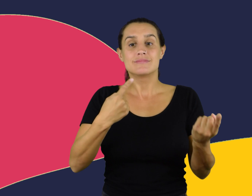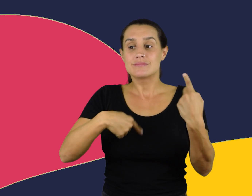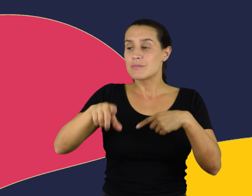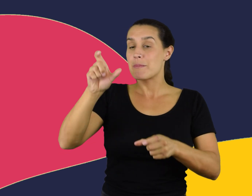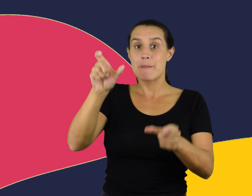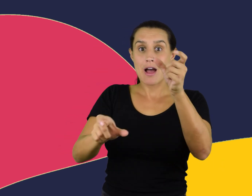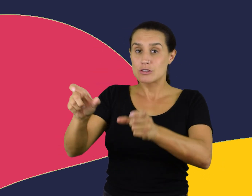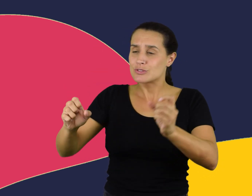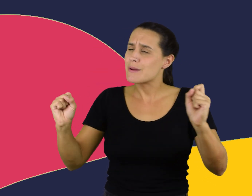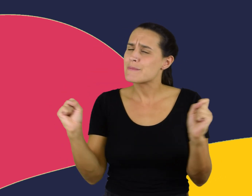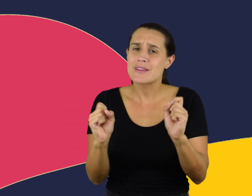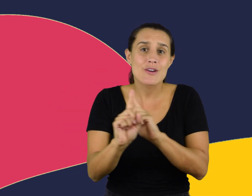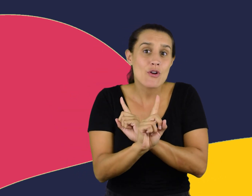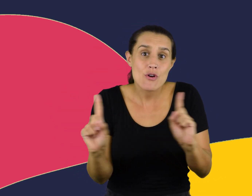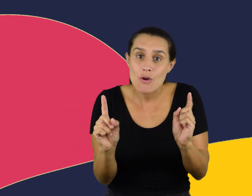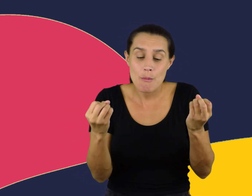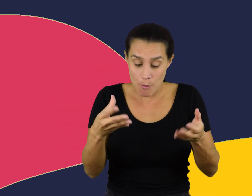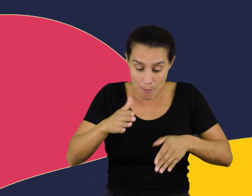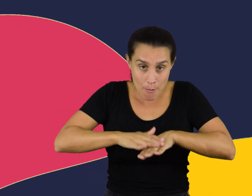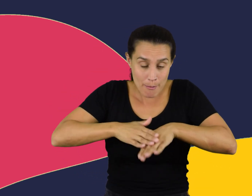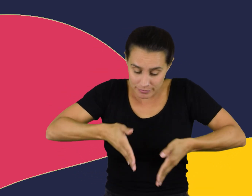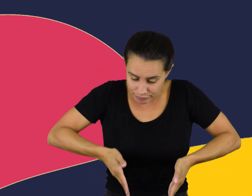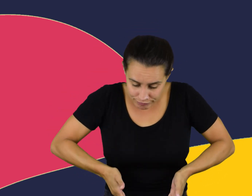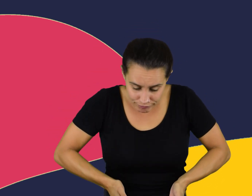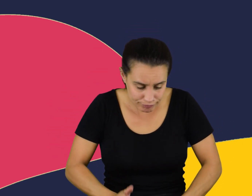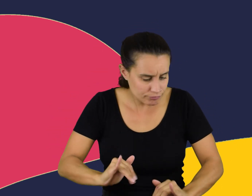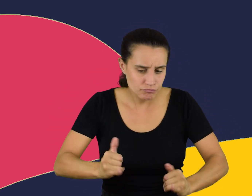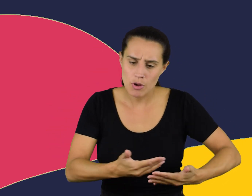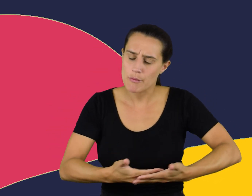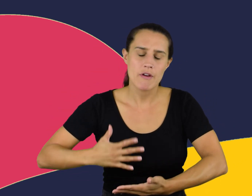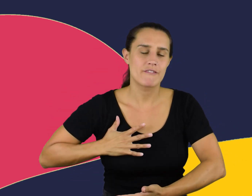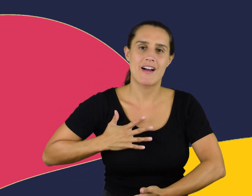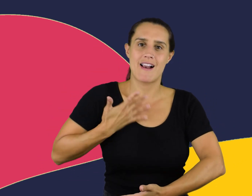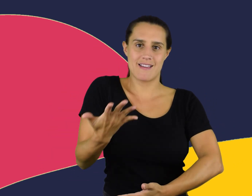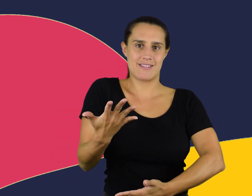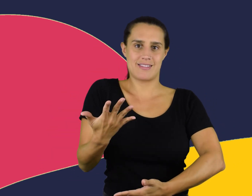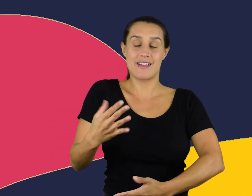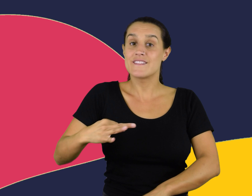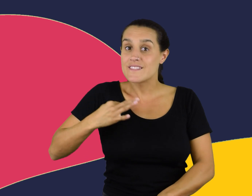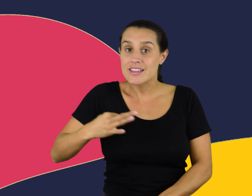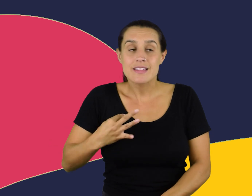Porque respirar es arriesgar. Este es el momento de agarrar el impulso.